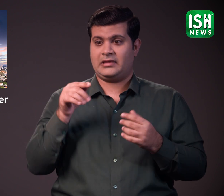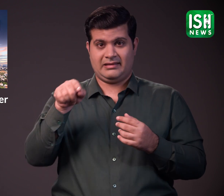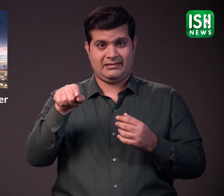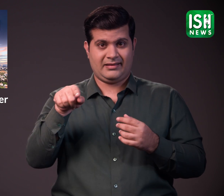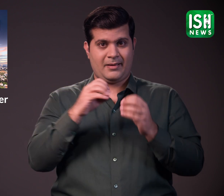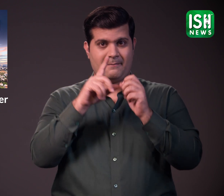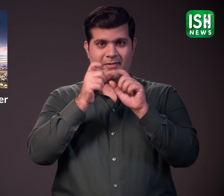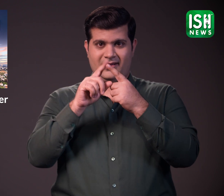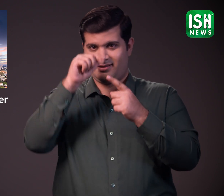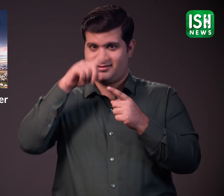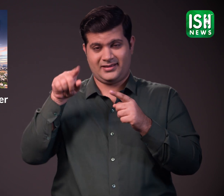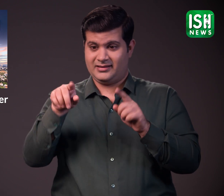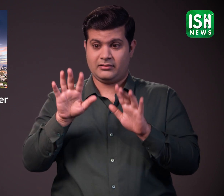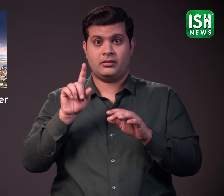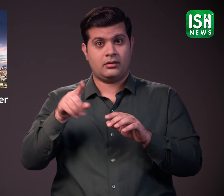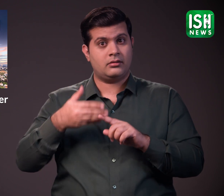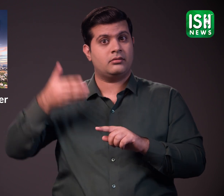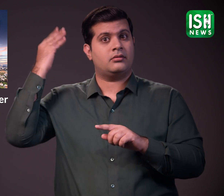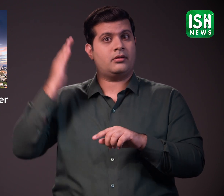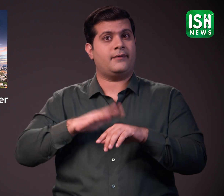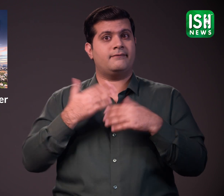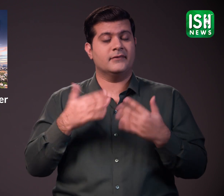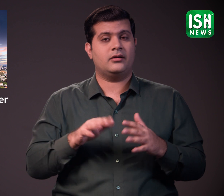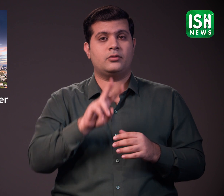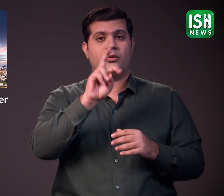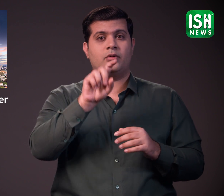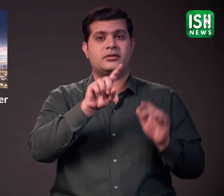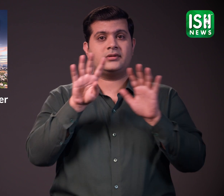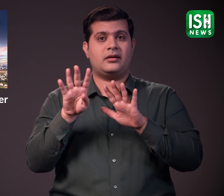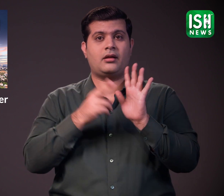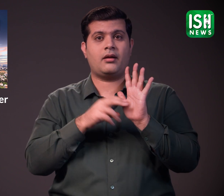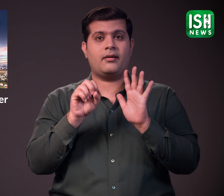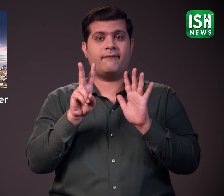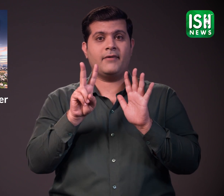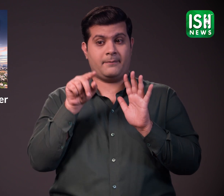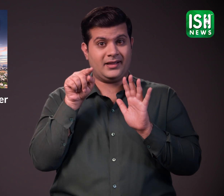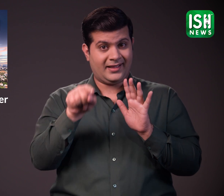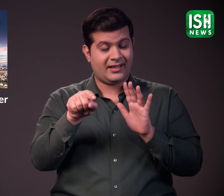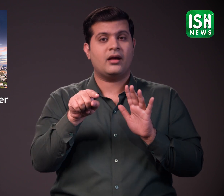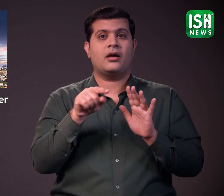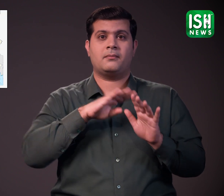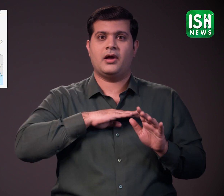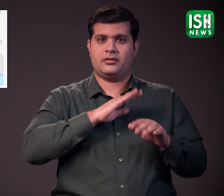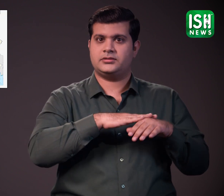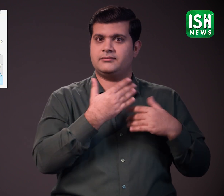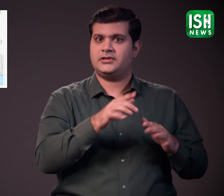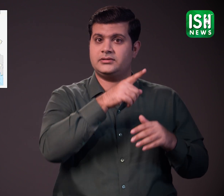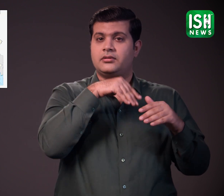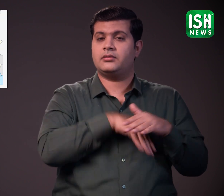नवंबर 2019 में कम्पनी ने मुंबई, पूने और शिर्डी के बीच महराष्टा में अपनी पहली उडान शुरू की थी